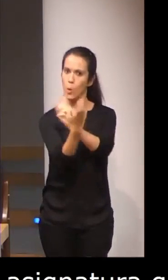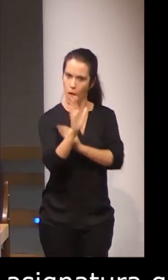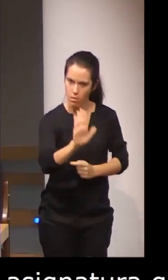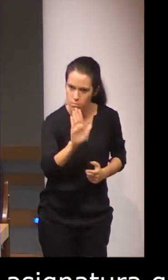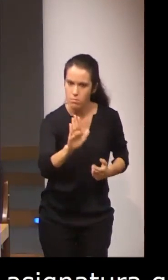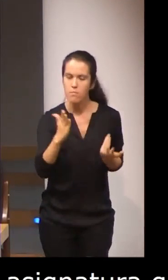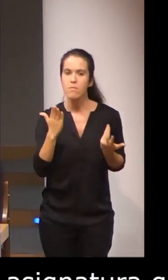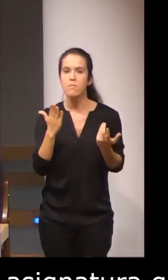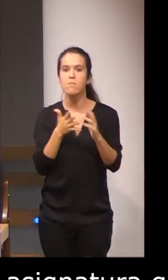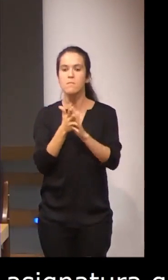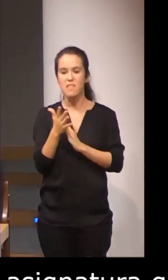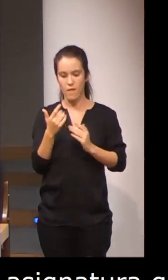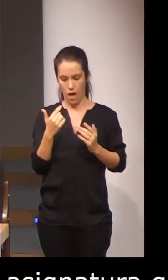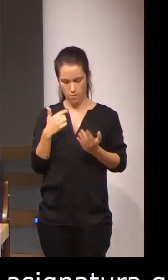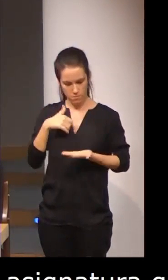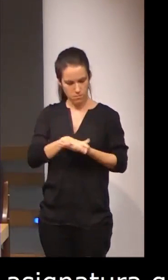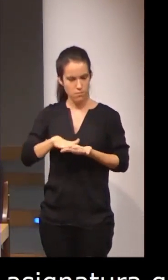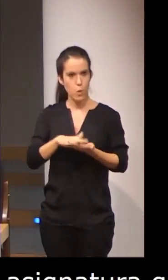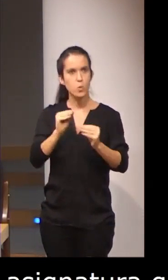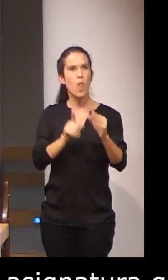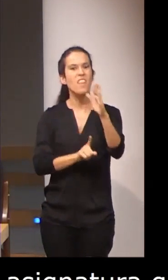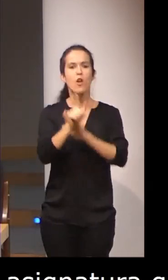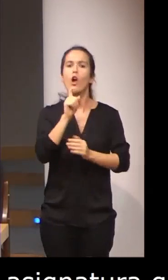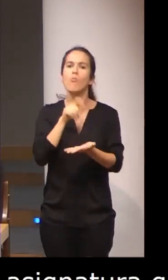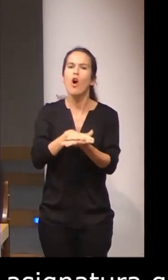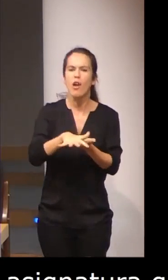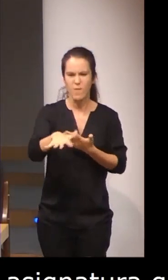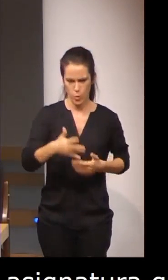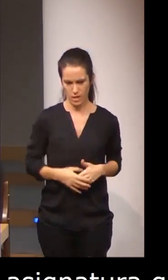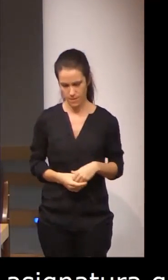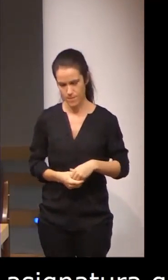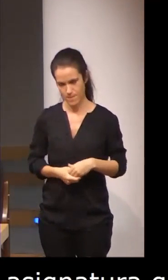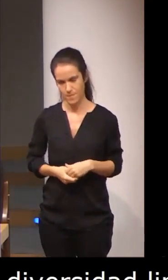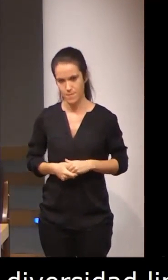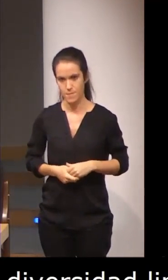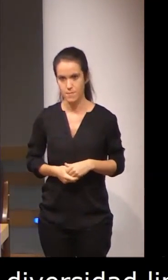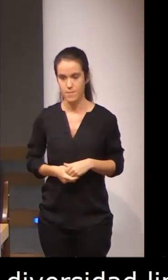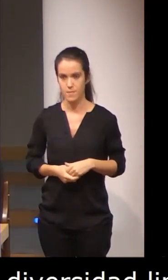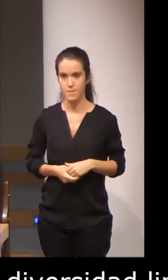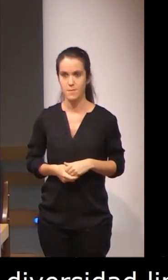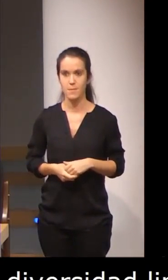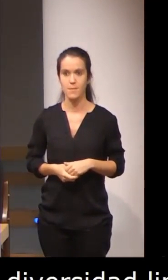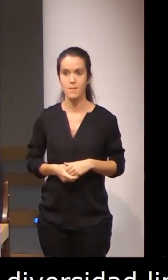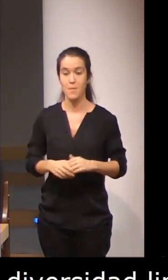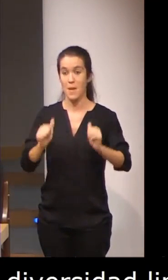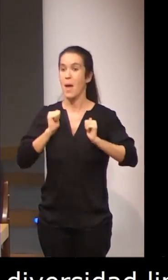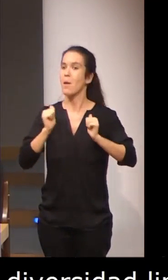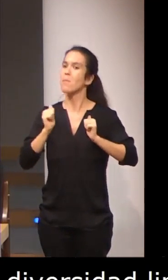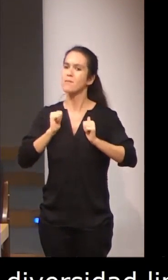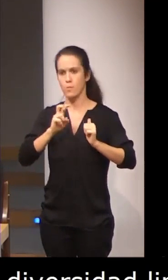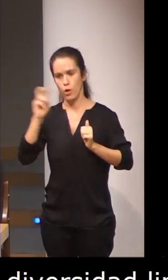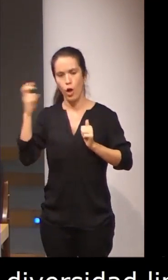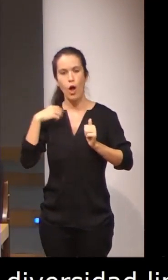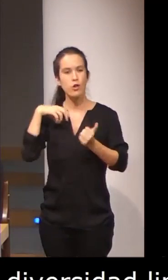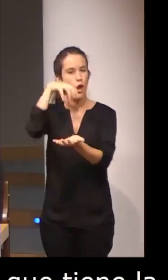que tiene la lengua de signos para su desarrollo. Y en otro máster que se imparten en la Facultad de